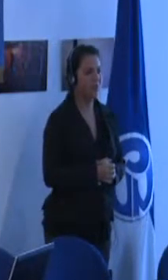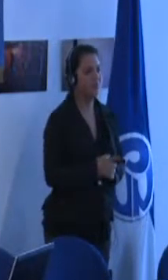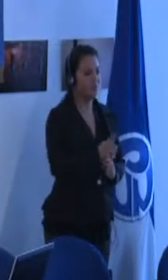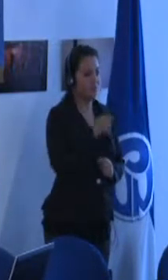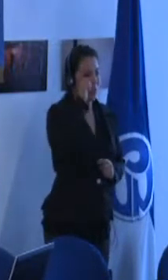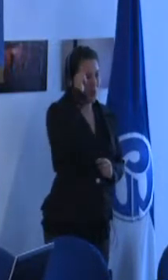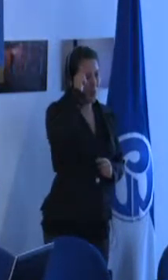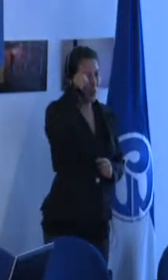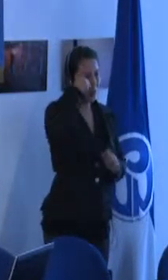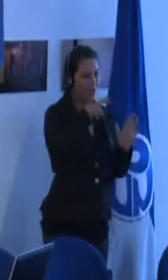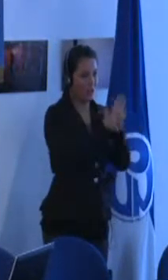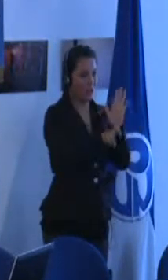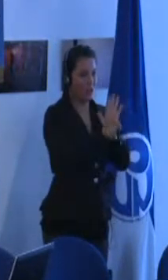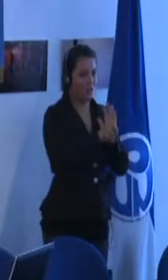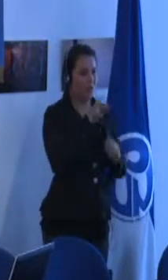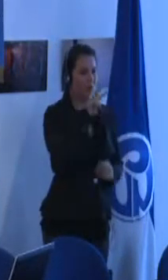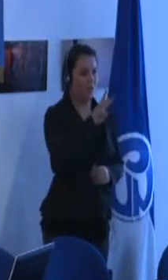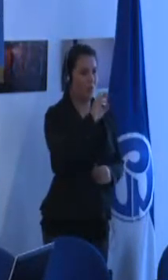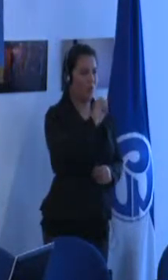recuerdo la teoría de